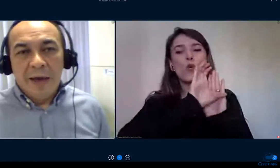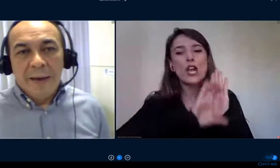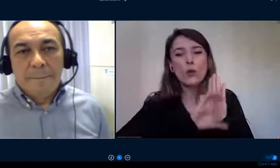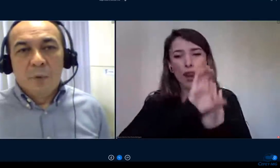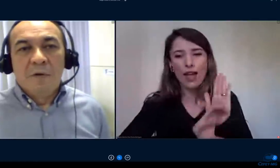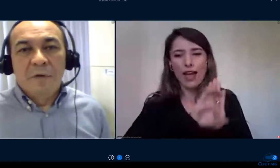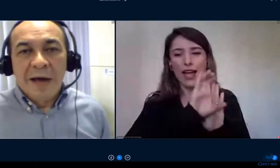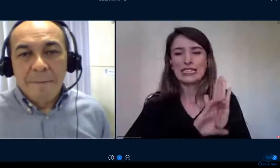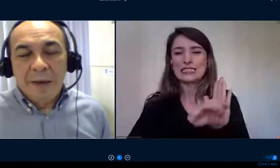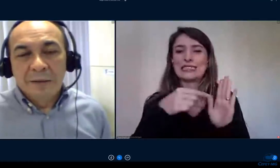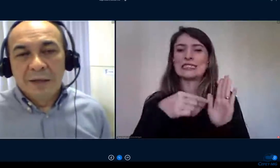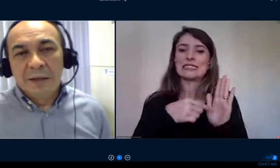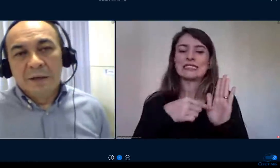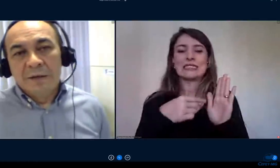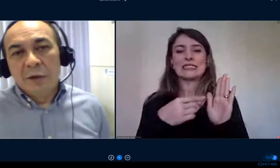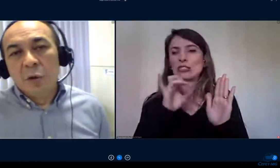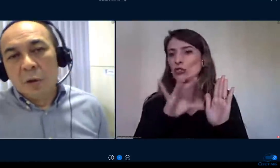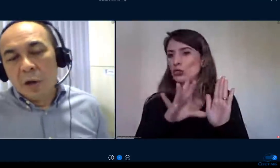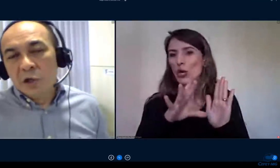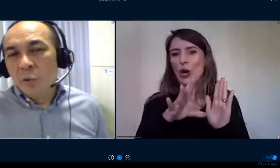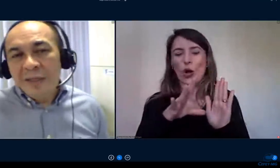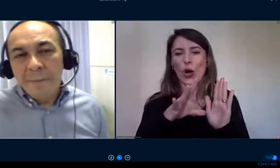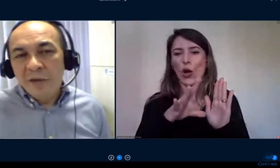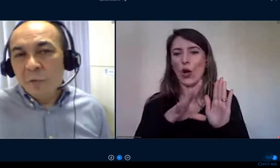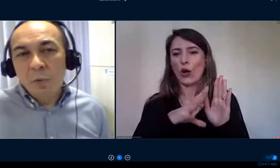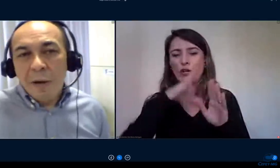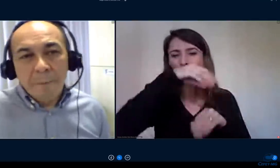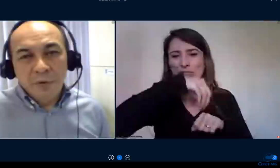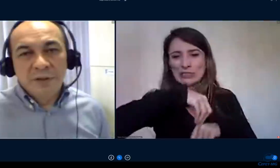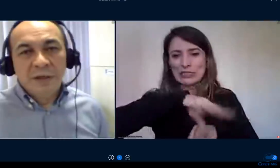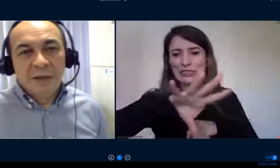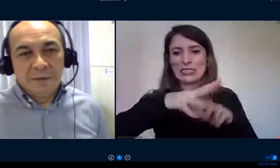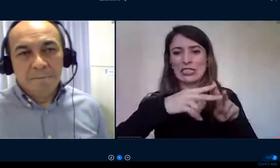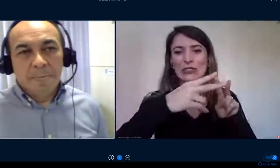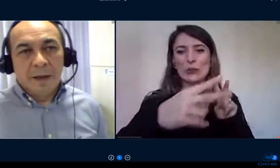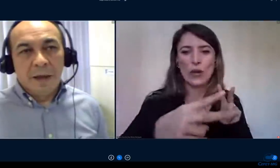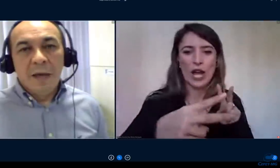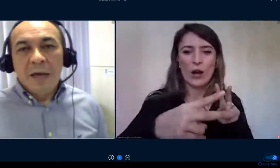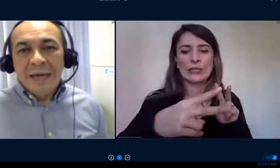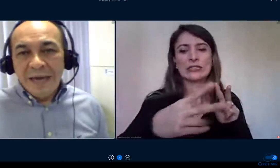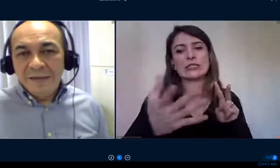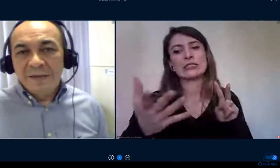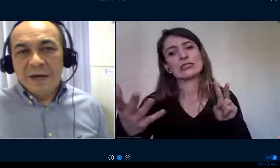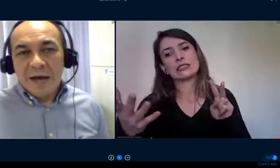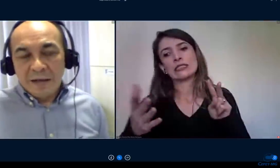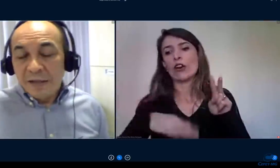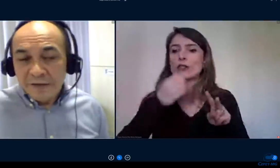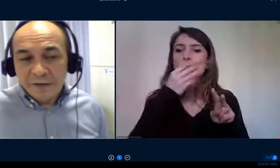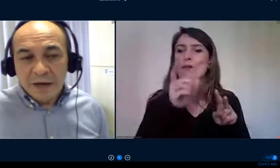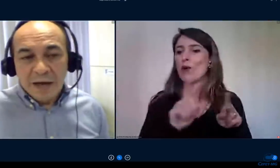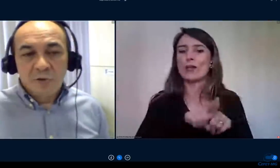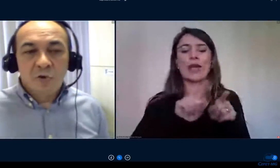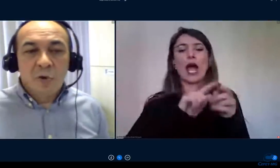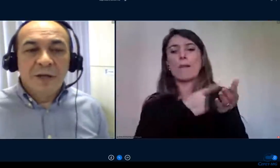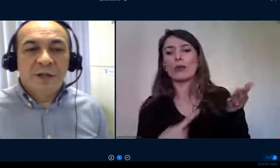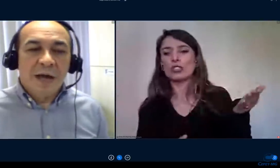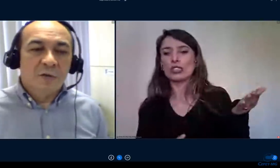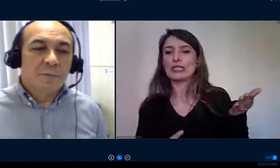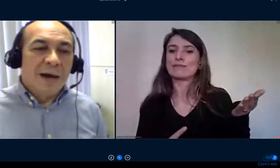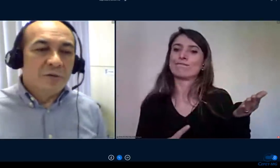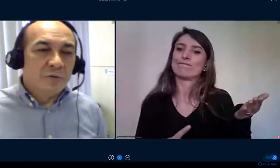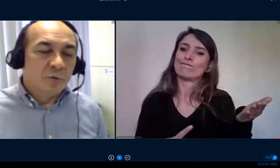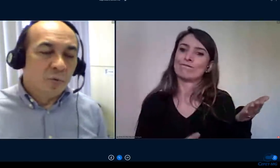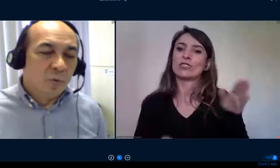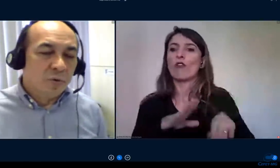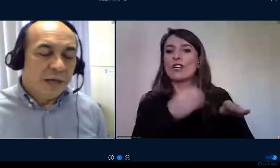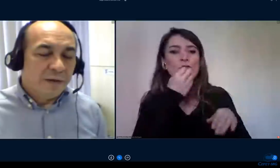por uma ferramenta tecnológica ou até mesmo por uma apostila e nesses casos os colegiados